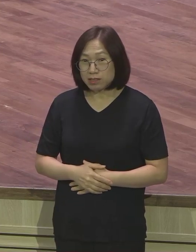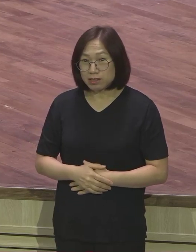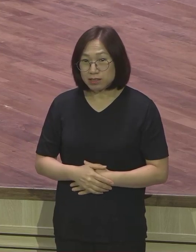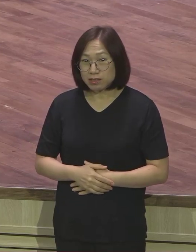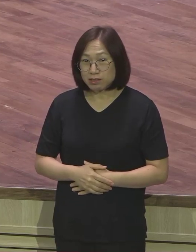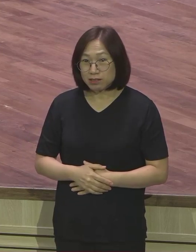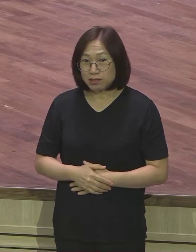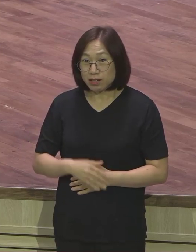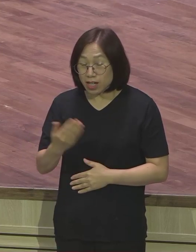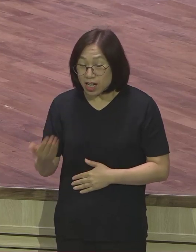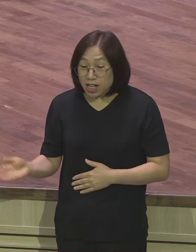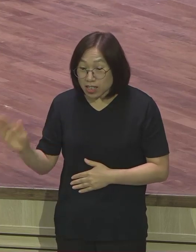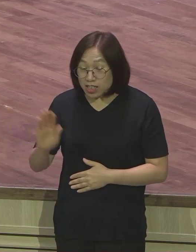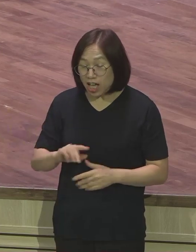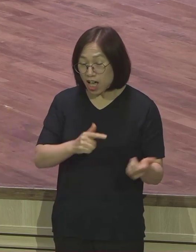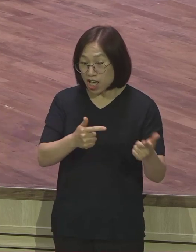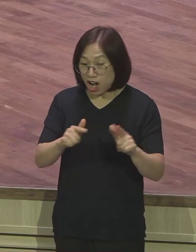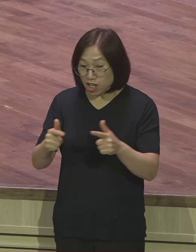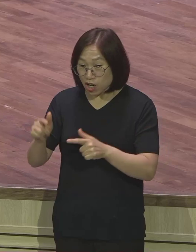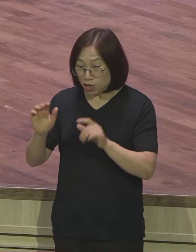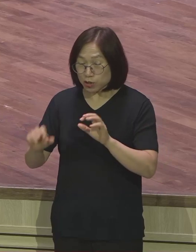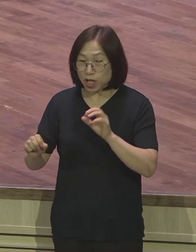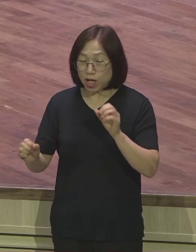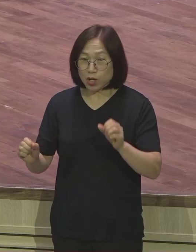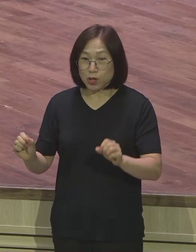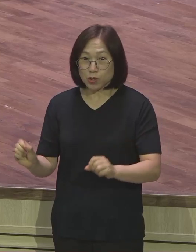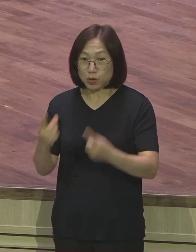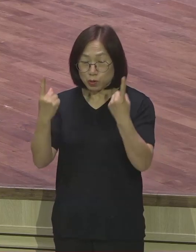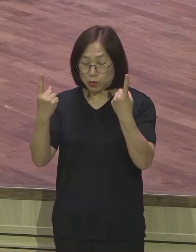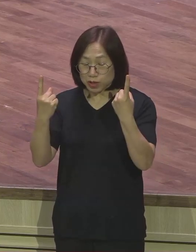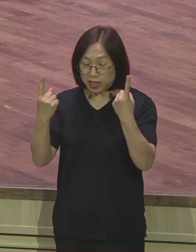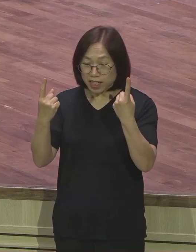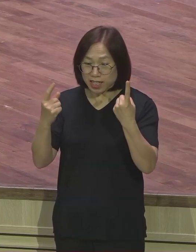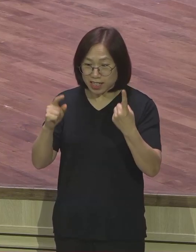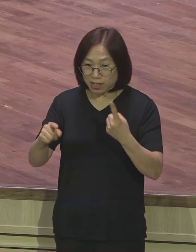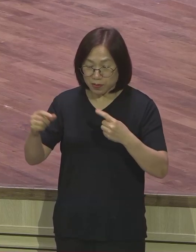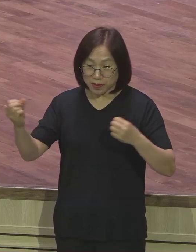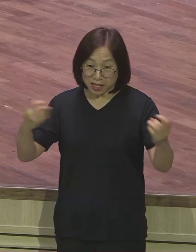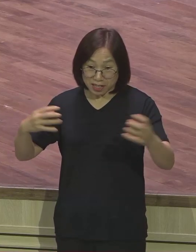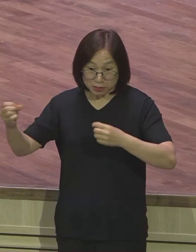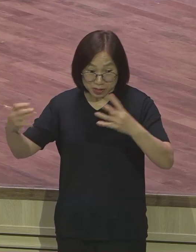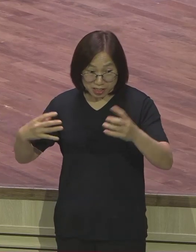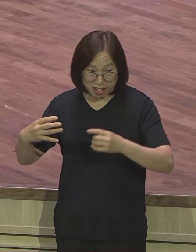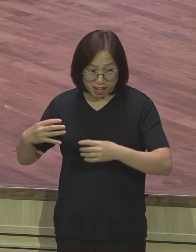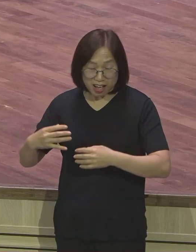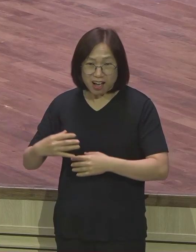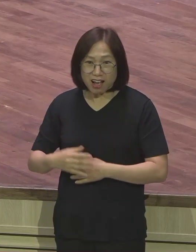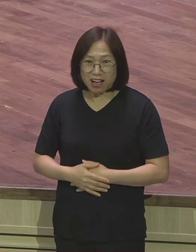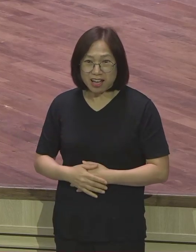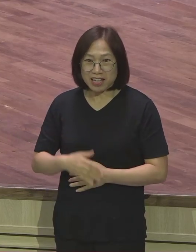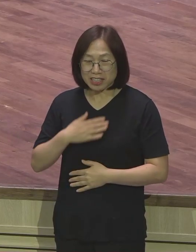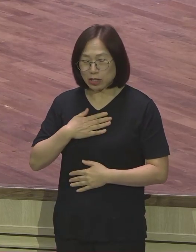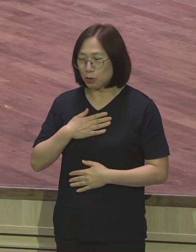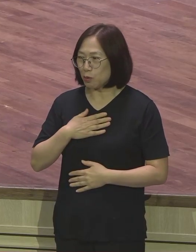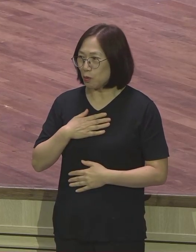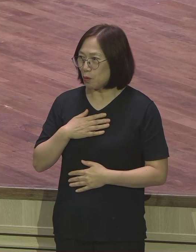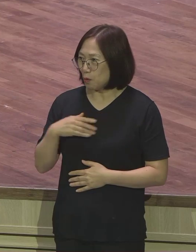그런데 워낙 여러 군데서 동시다발적으로 막 이런 얘기가 나오니까 나도 모르게 마음이 살짝 흔들리는 거예요.